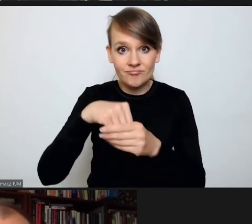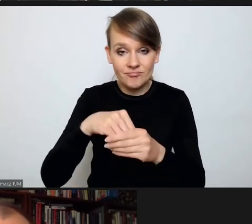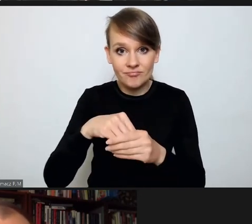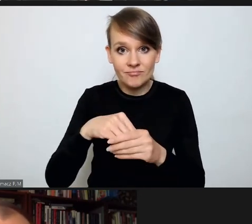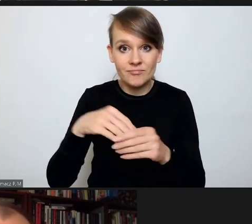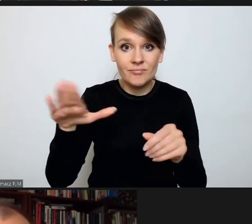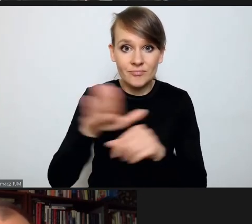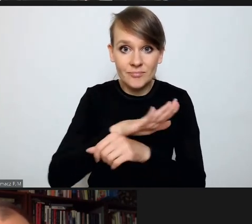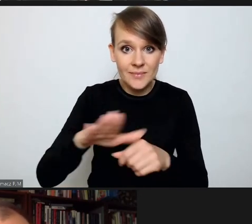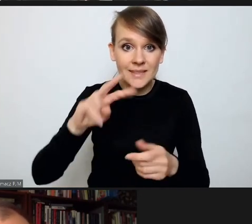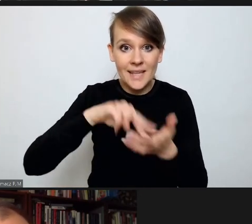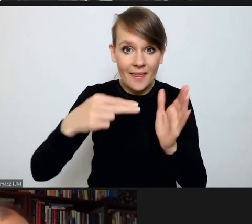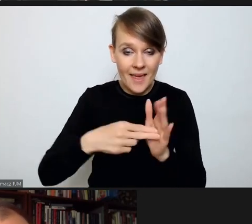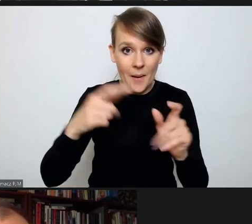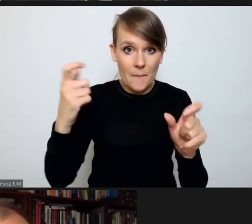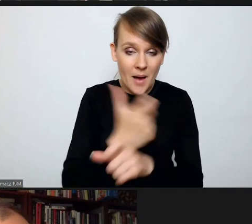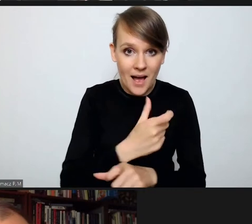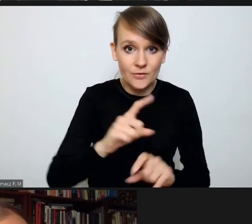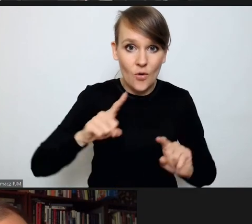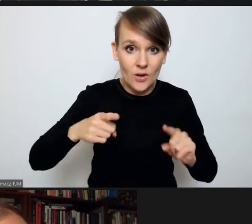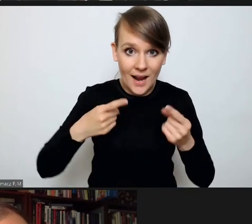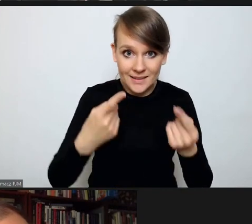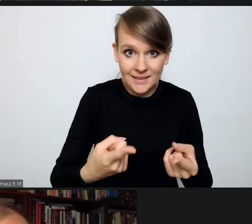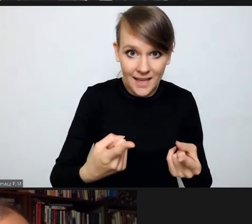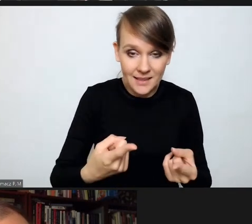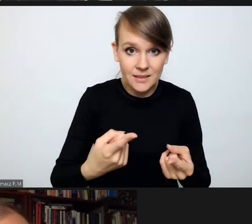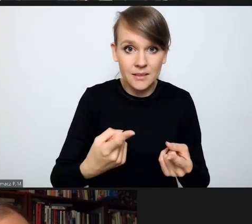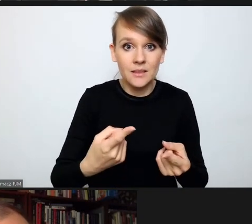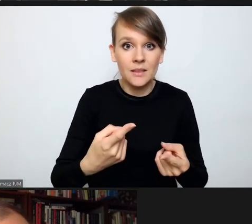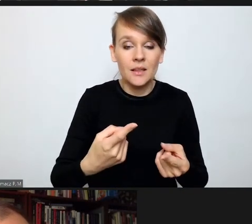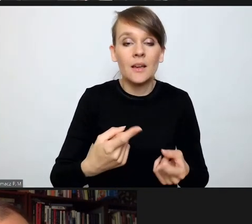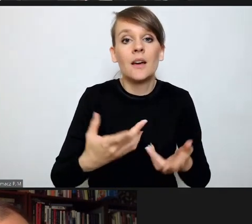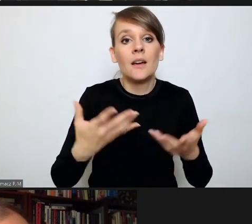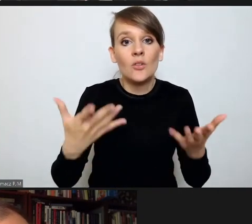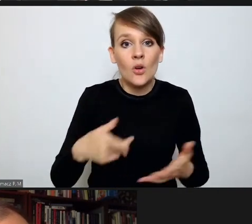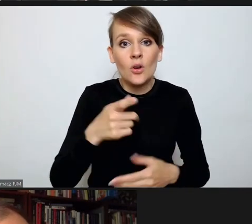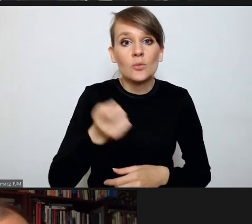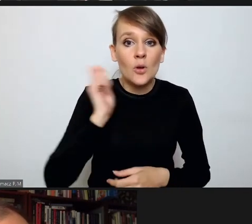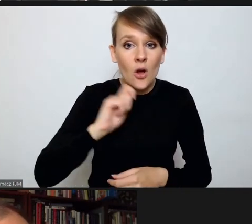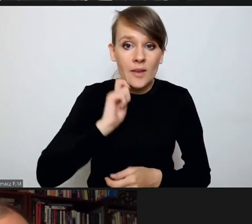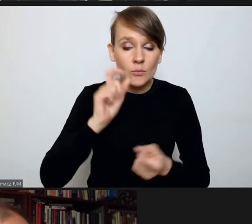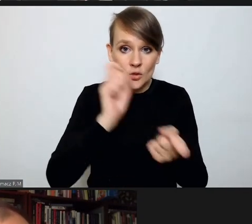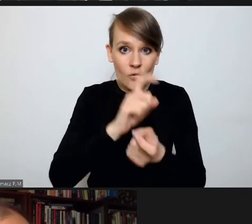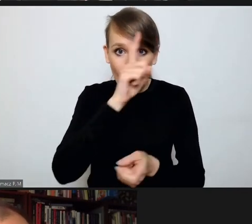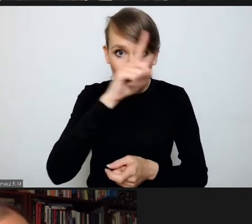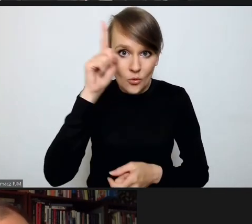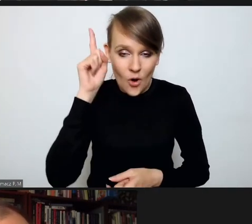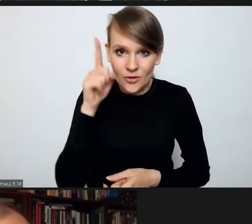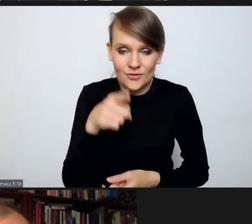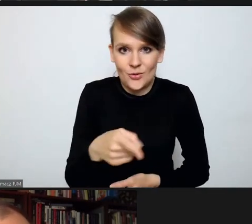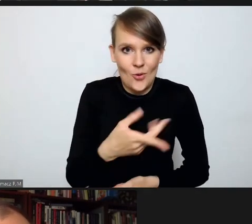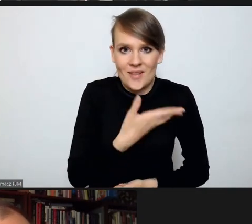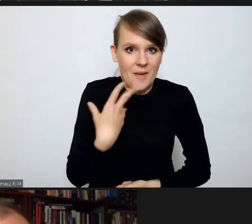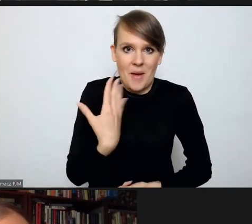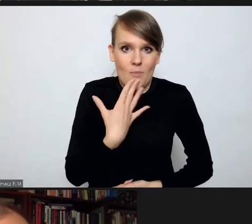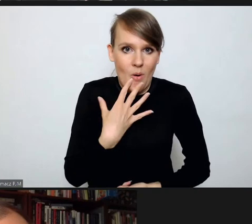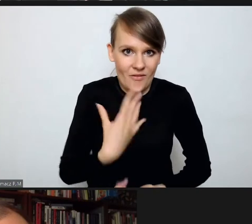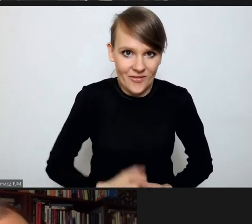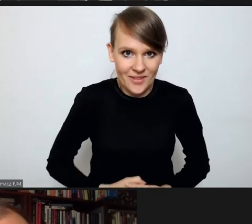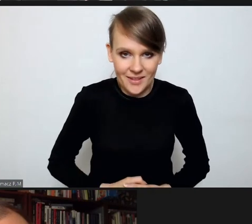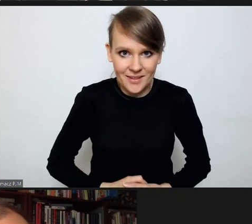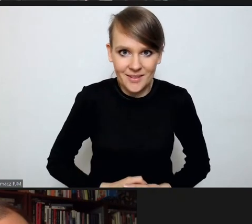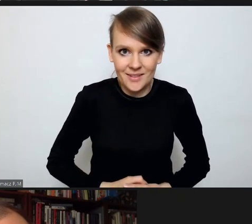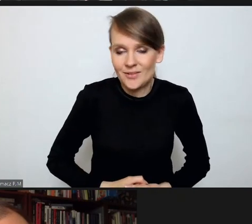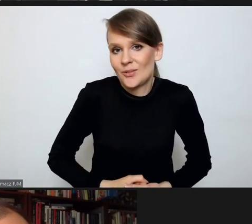strategii państwa lub pewnej organizacji, która się tego dopuszcza, to zbrodnie przeciwko ludzkości nie może być mowy. W związku z tym proszę nie dziwić się